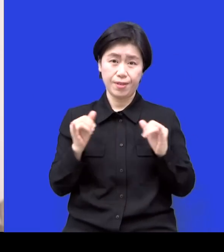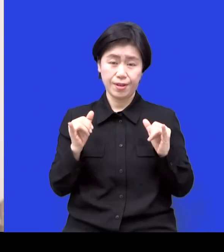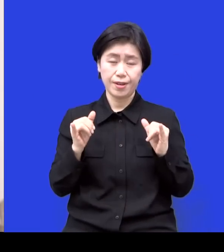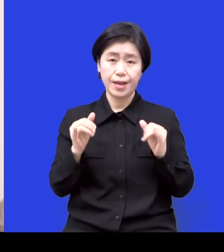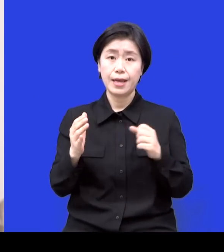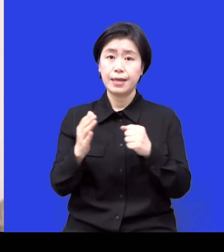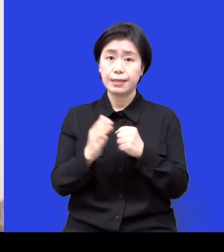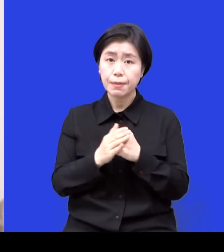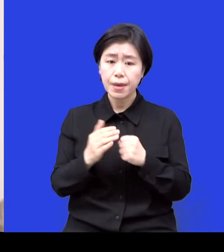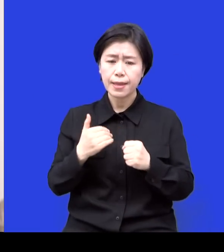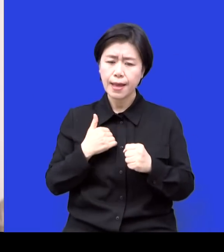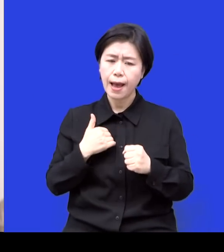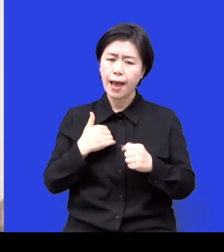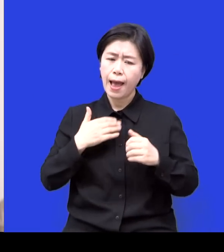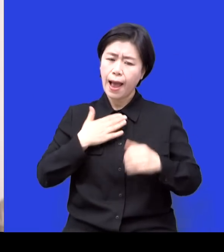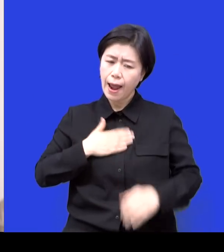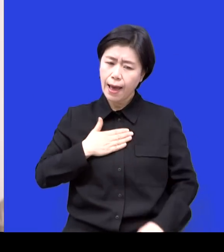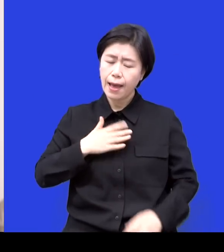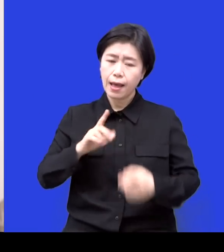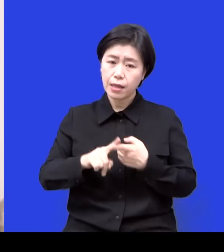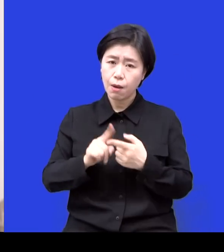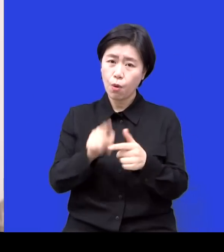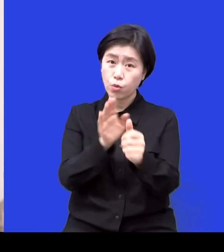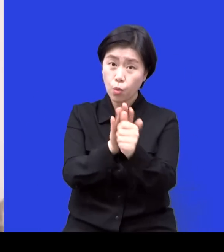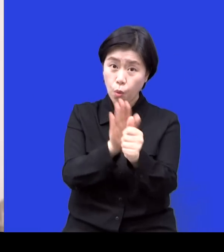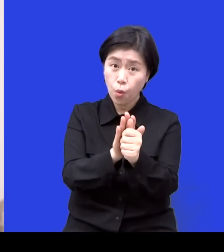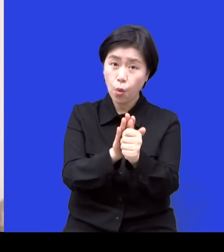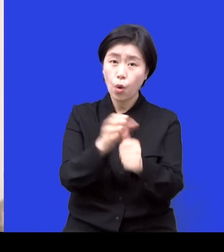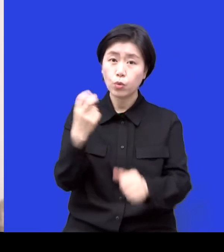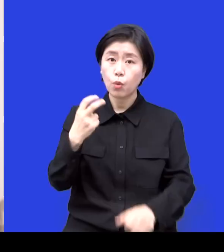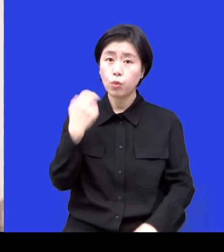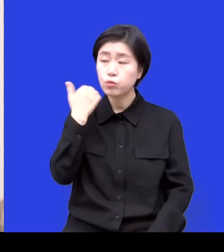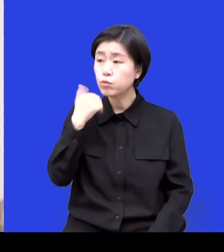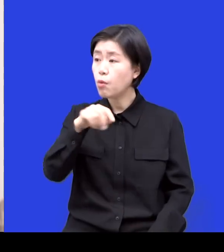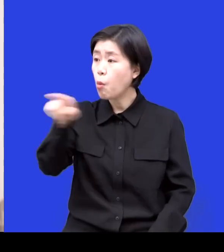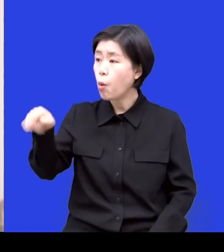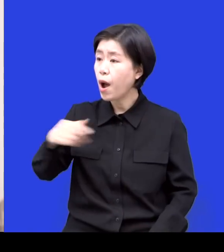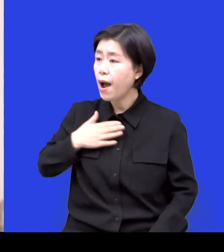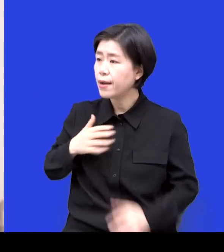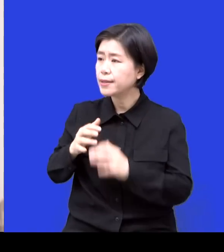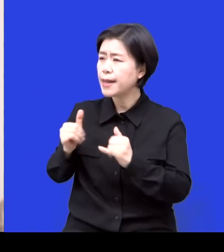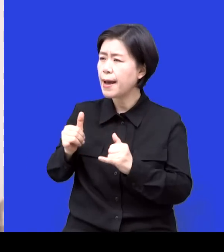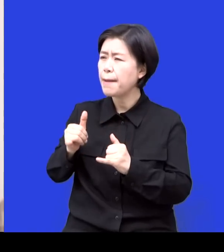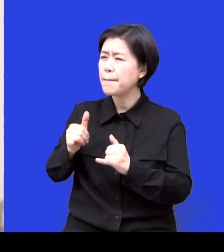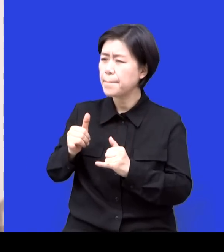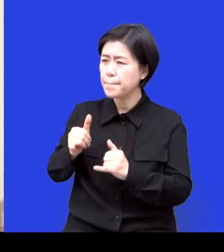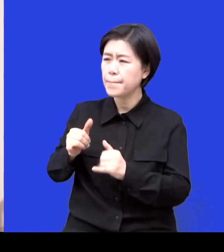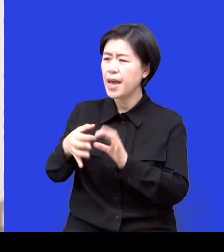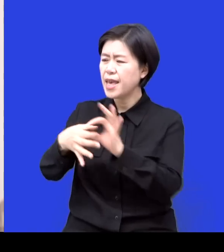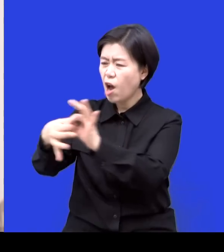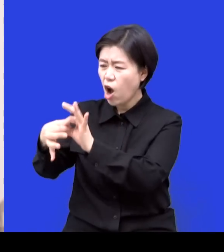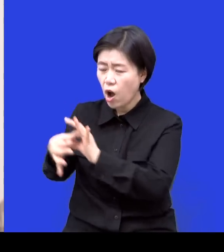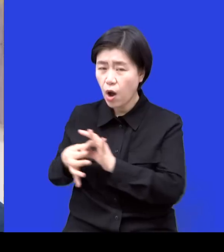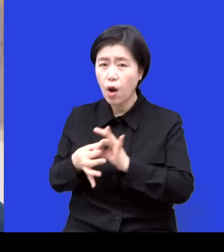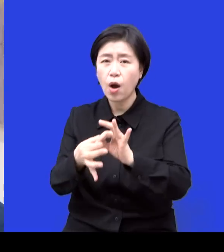있는 한도 내에서는 많이 돕고 혹은 주변에 이제 그 아는 분들 전문가분들 연결을 하려고 노력을 하는데 네. 뭐